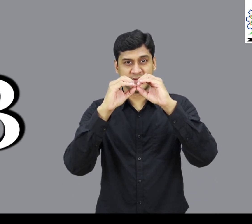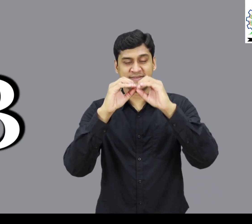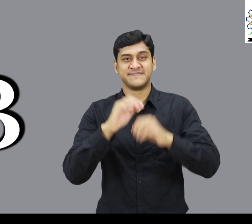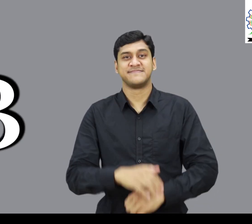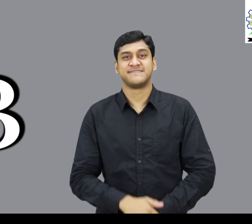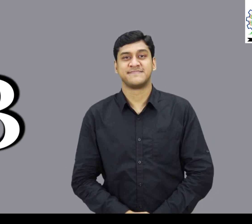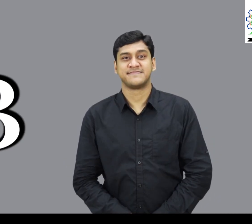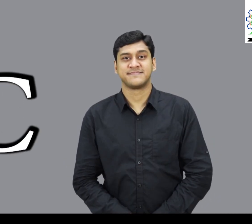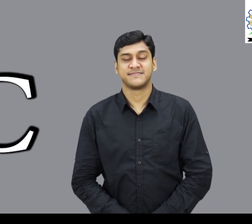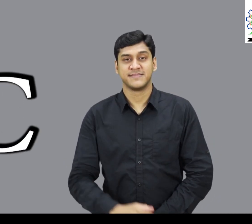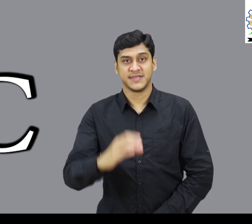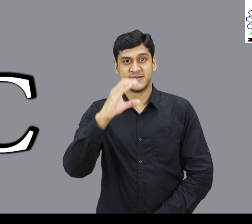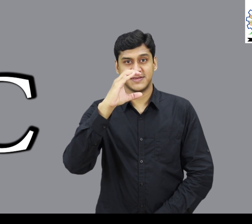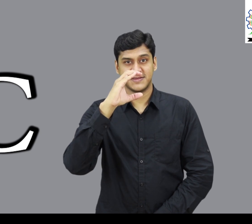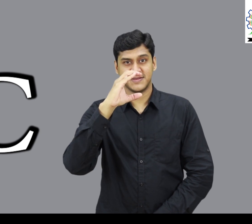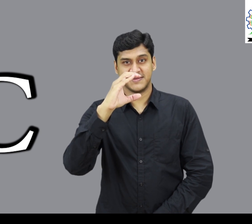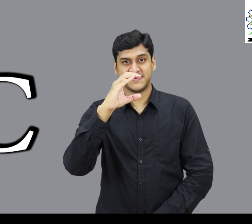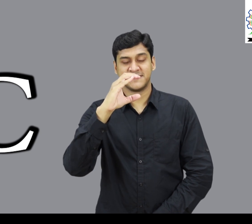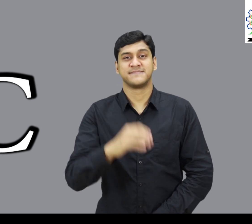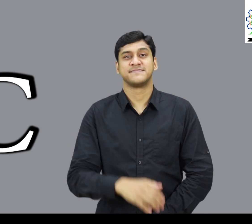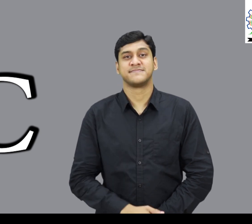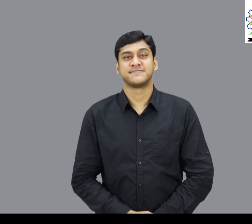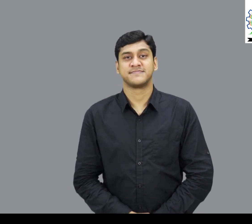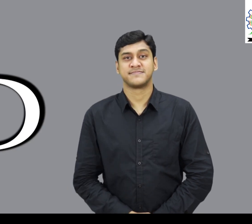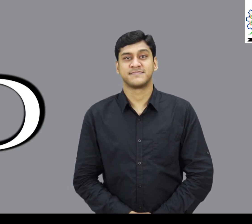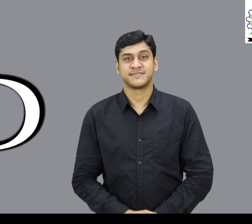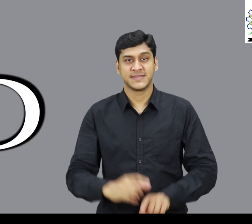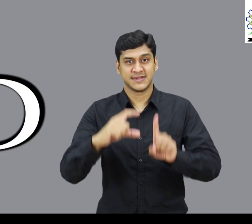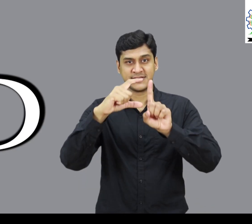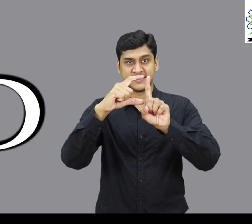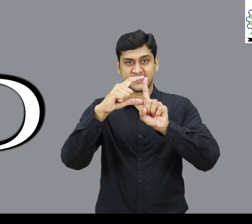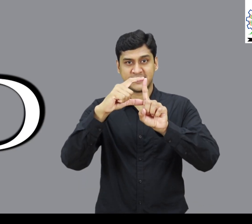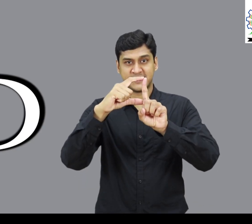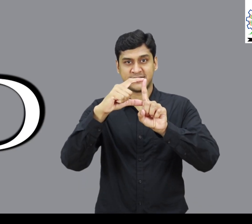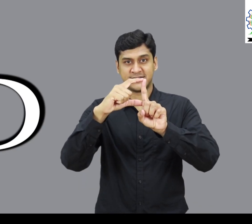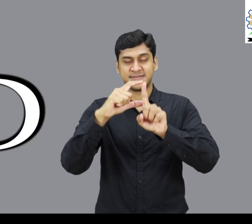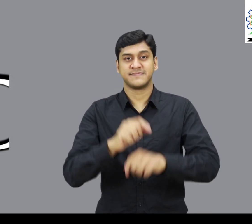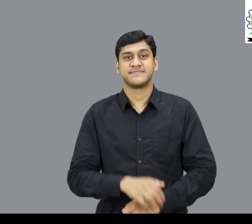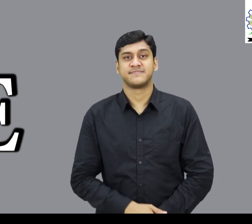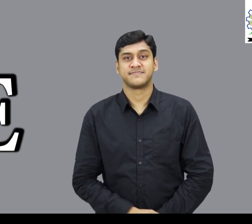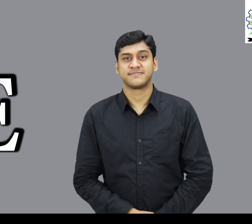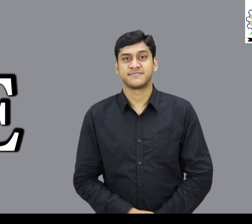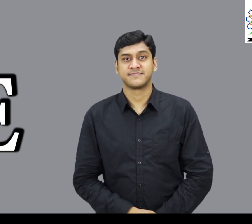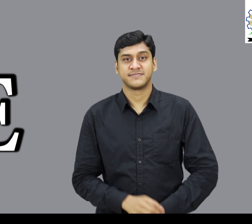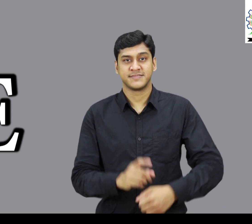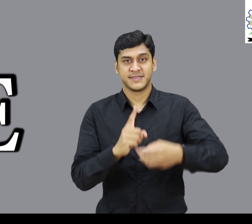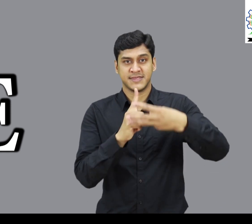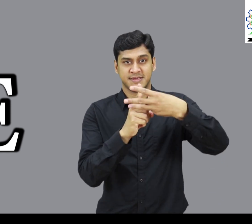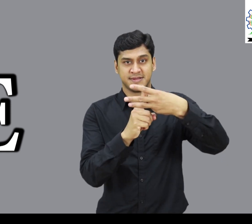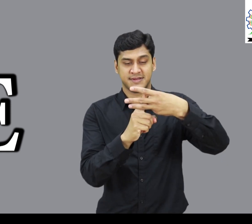C D E